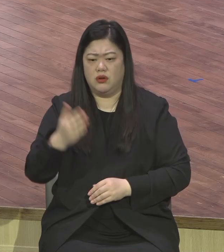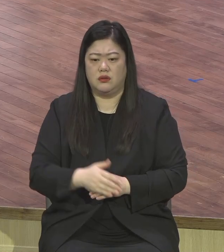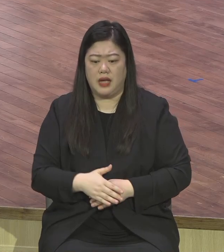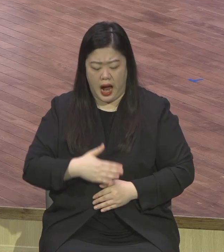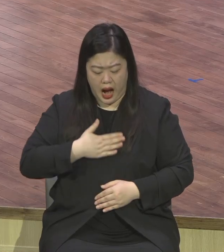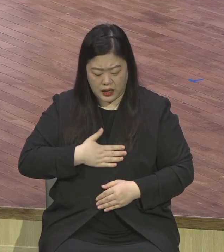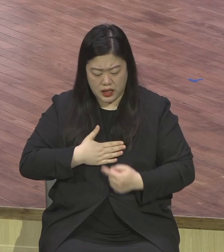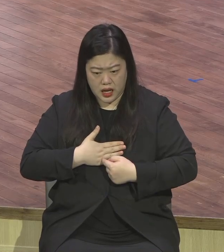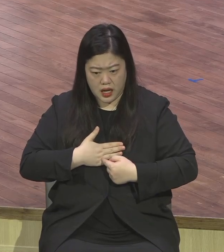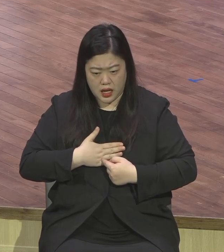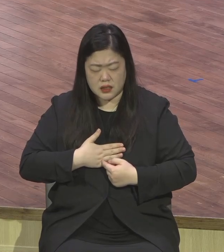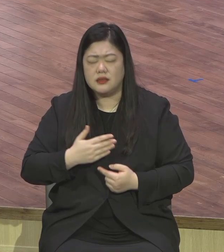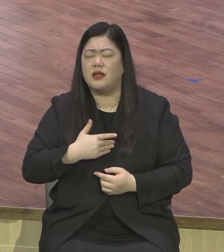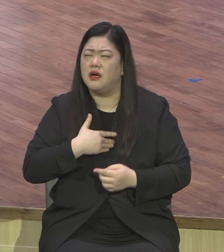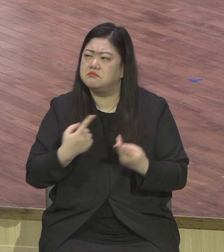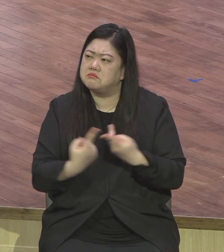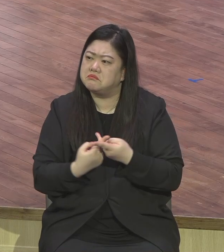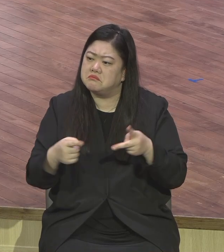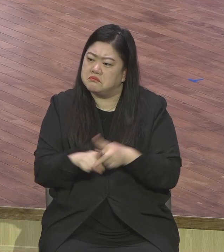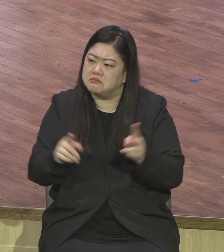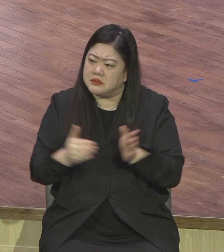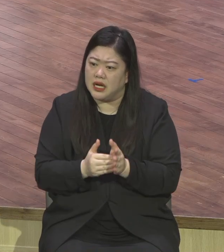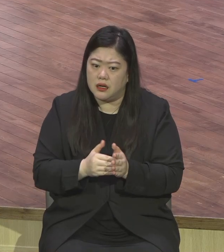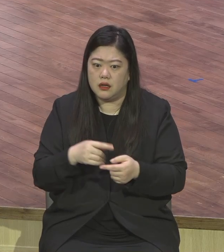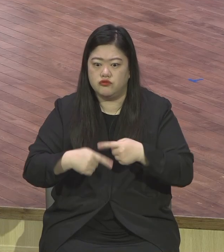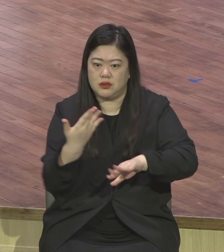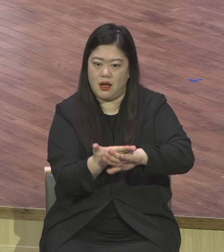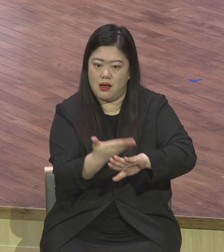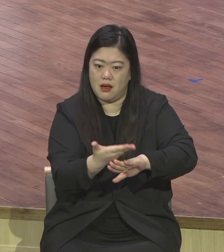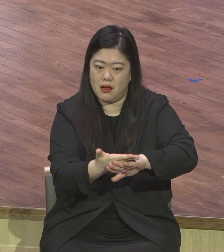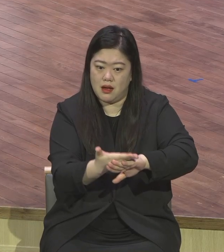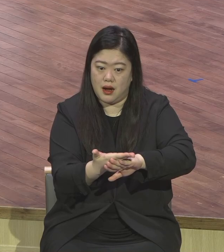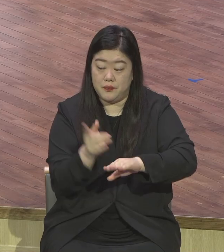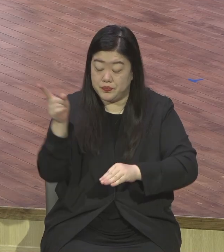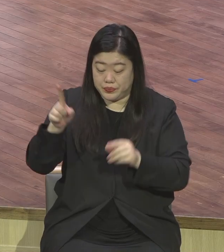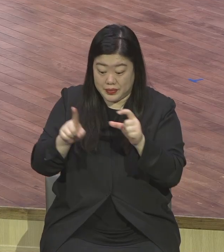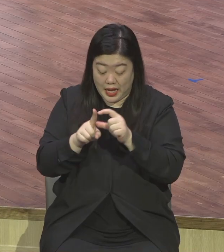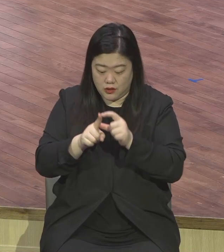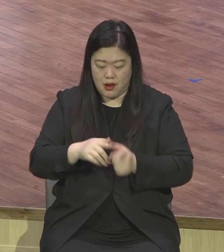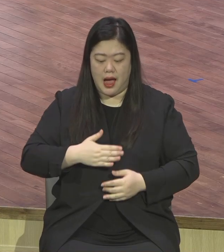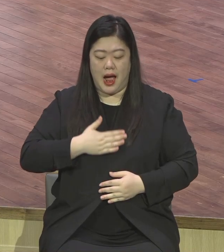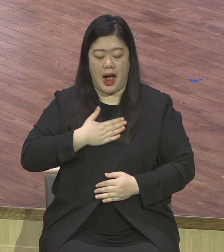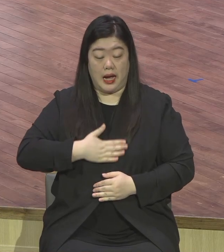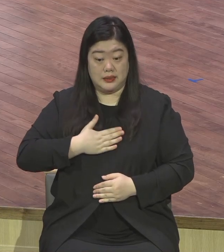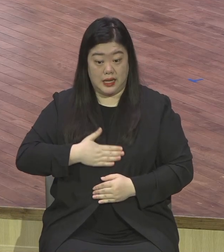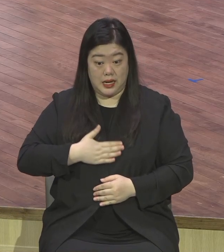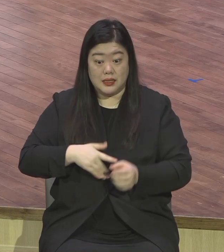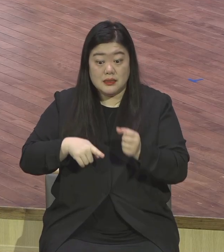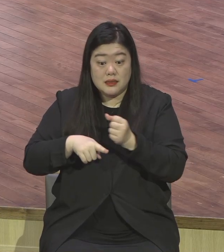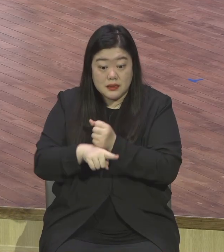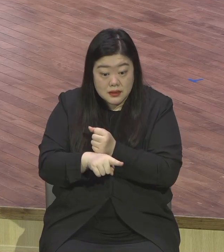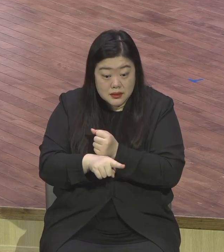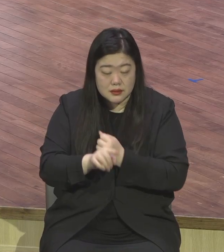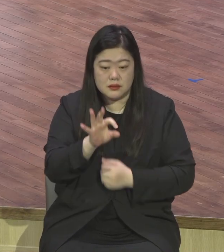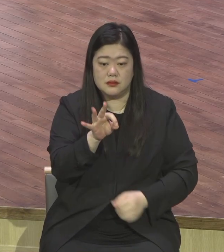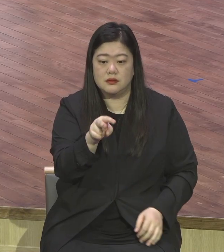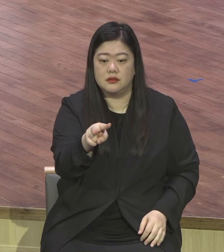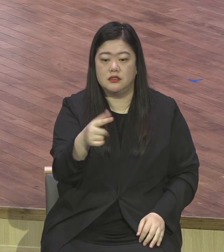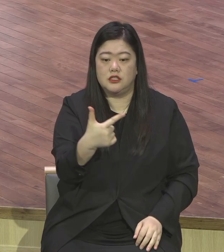이해를 말한 것이 아닙니다. 신화 이 여기서 안단 말은 연합을 합니다. 연합